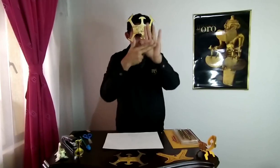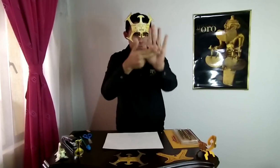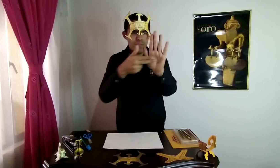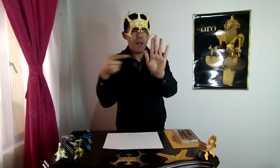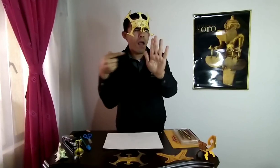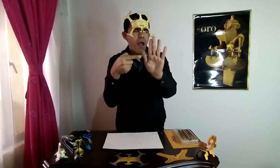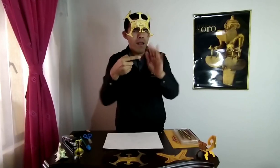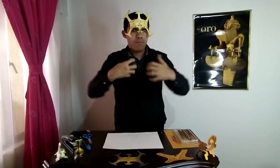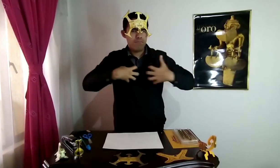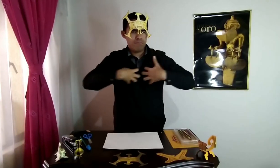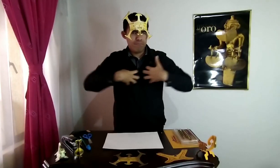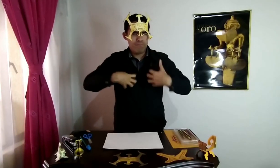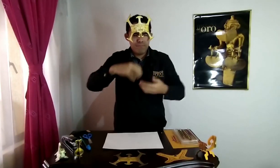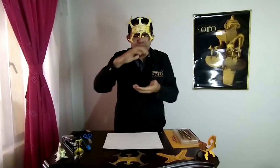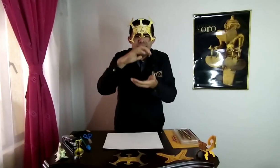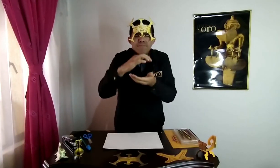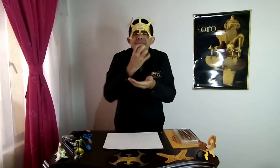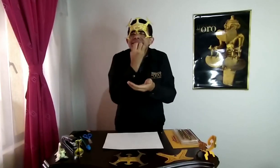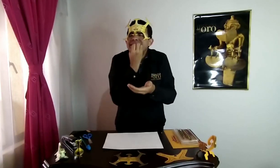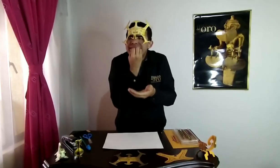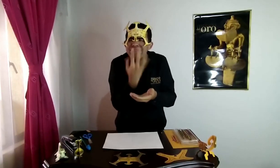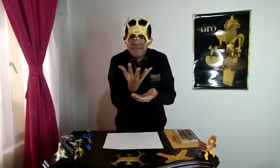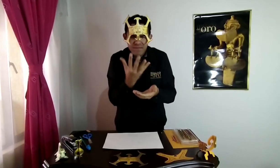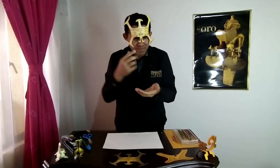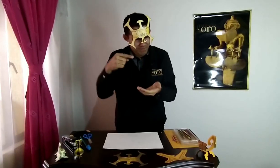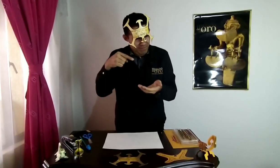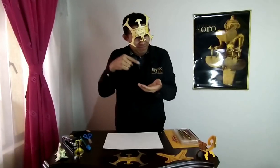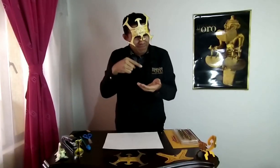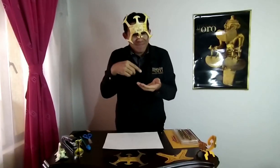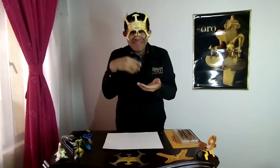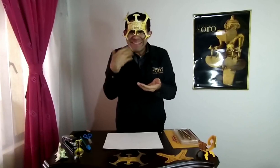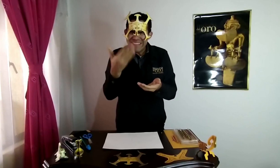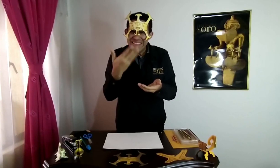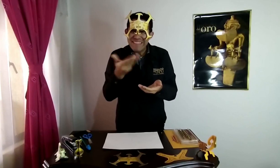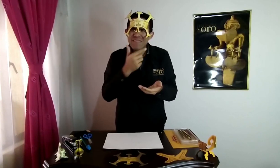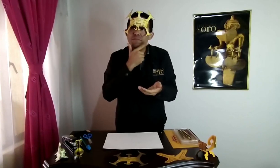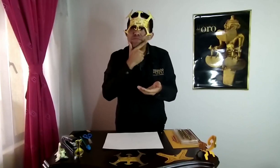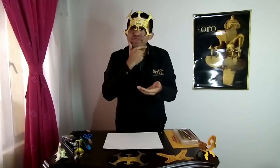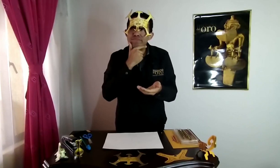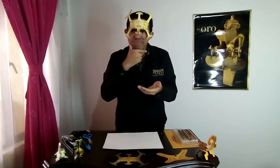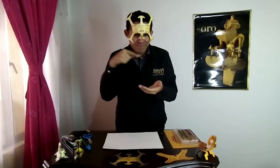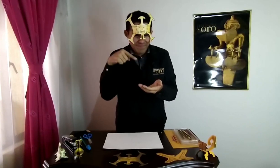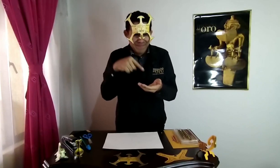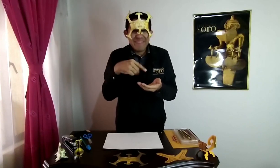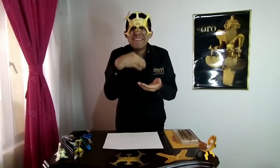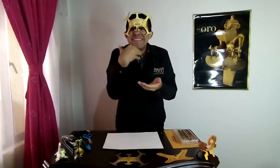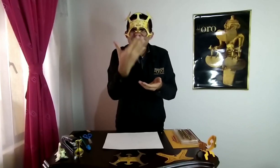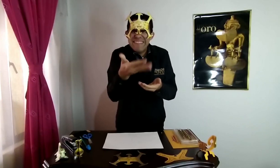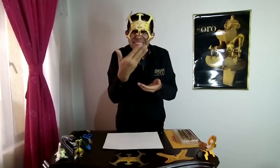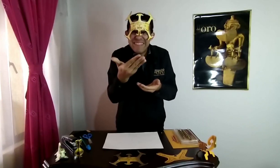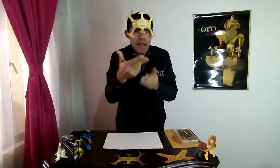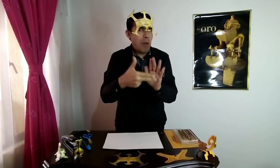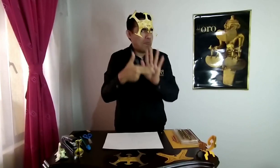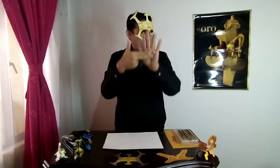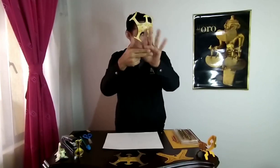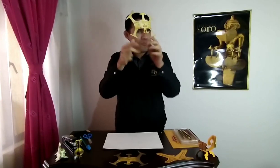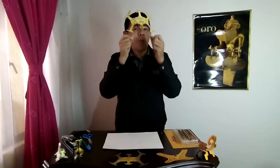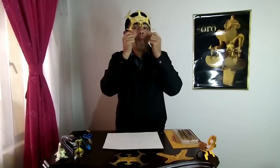Haremos un animal pequeño y delicado. ¿De quién se trata? ¡Espera la sorpresa!